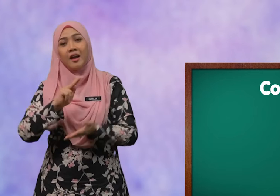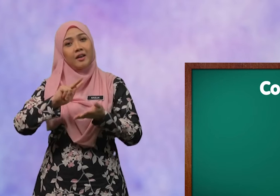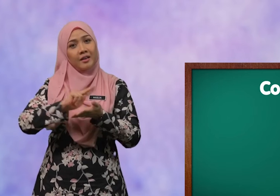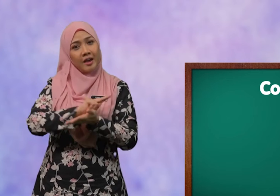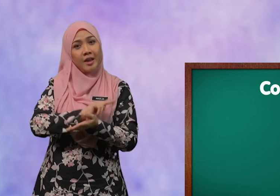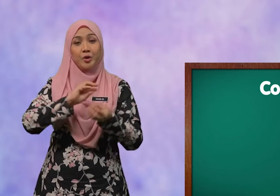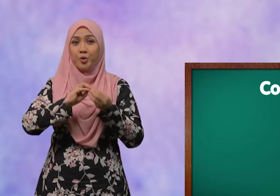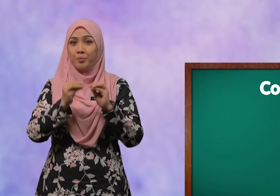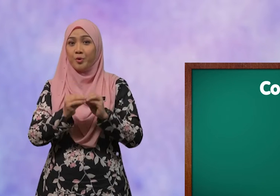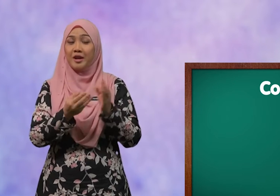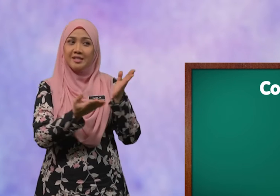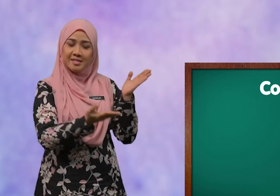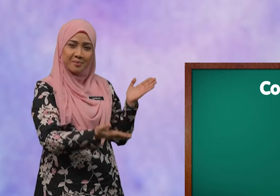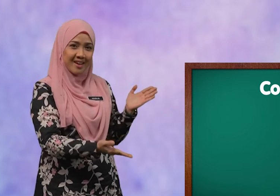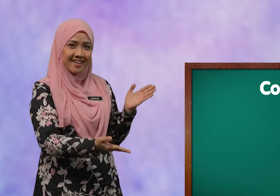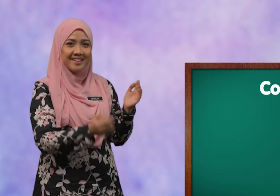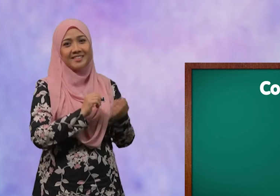kad nombor di sebelah ini.